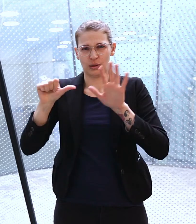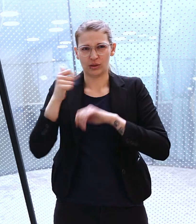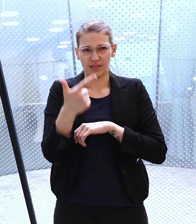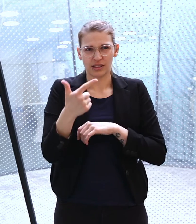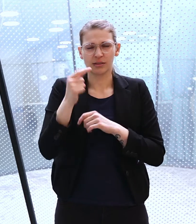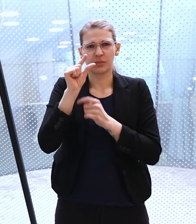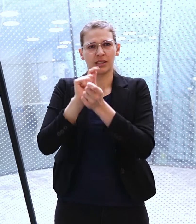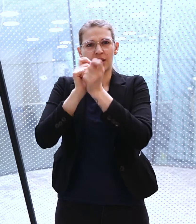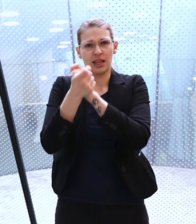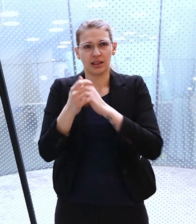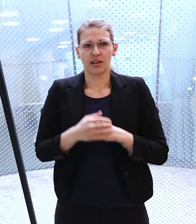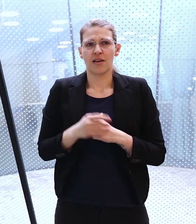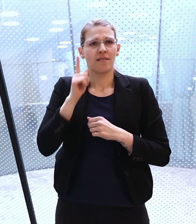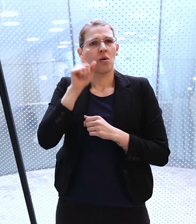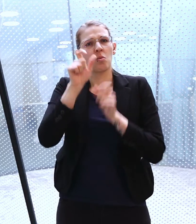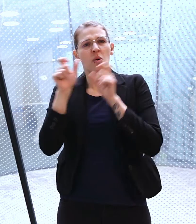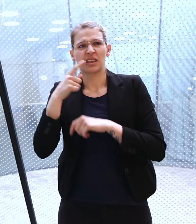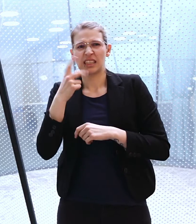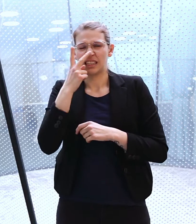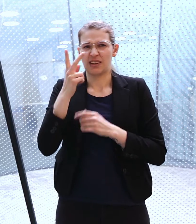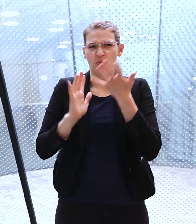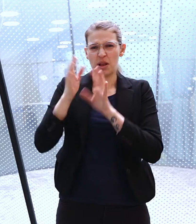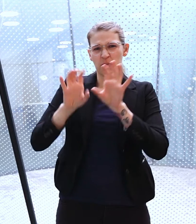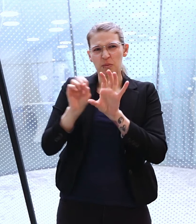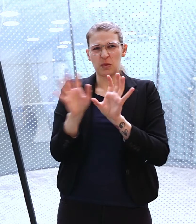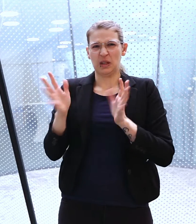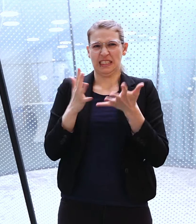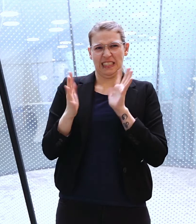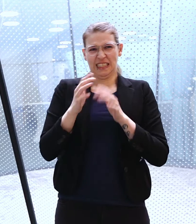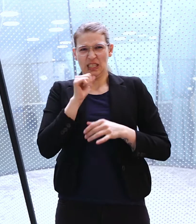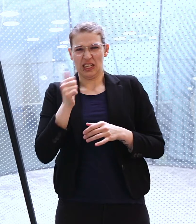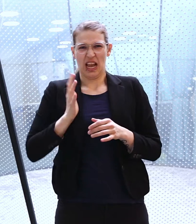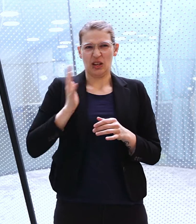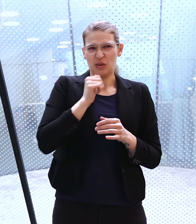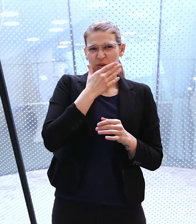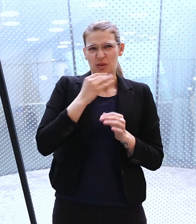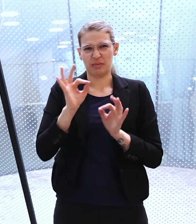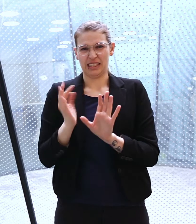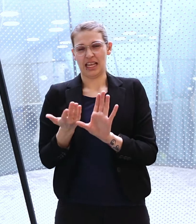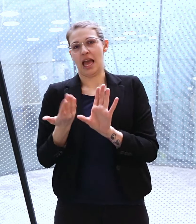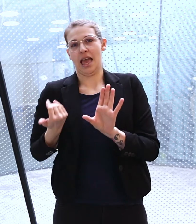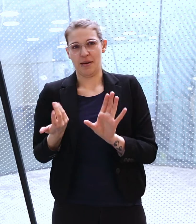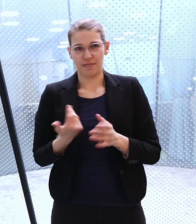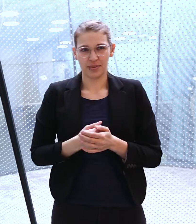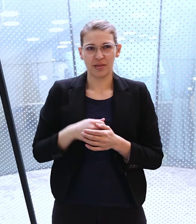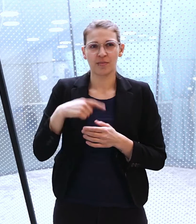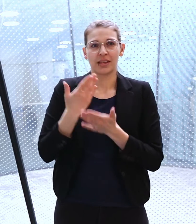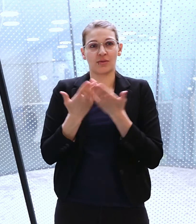Im Jahr 1926 ist es ein wenig geändert worden. Man hat das Feuer aus dem Hinterteil plötzlich zu